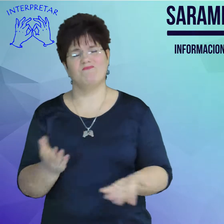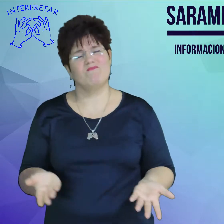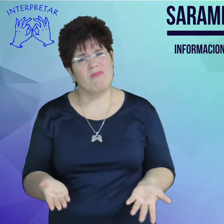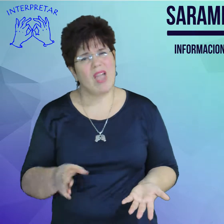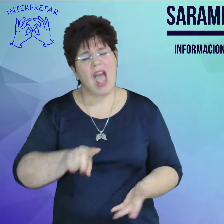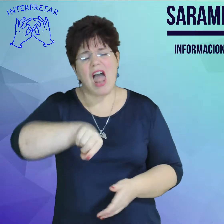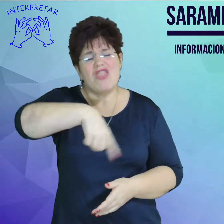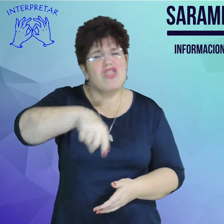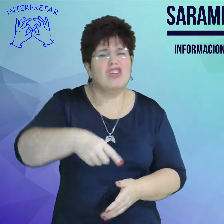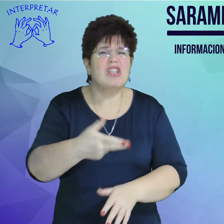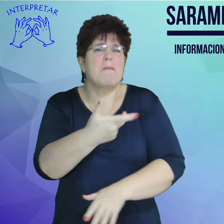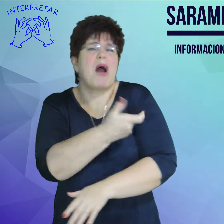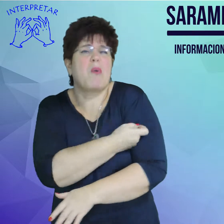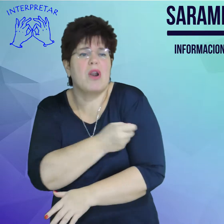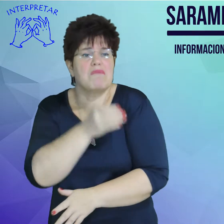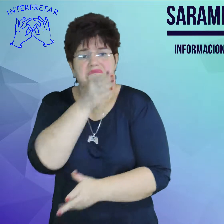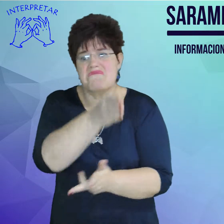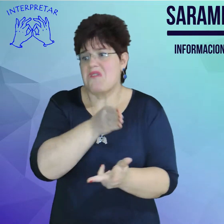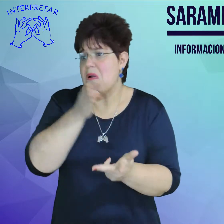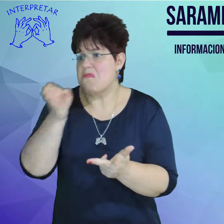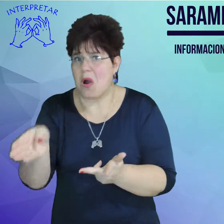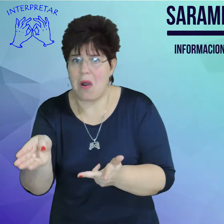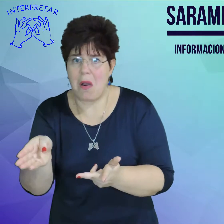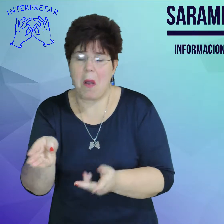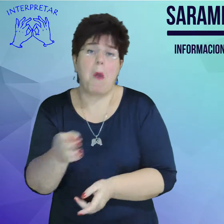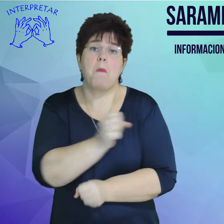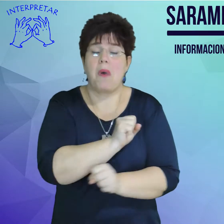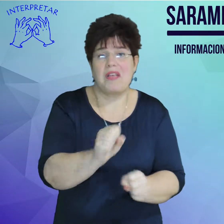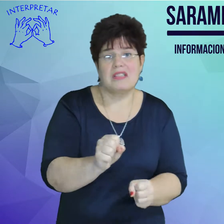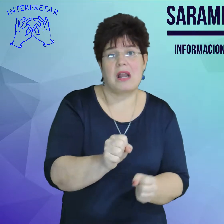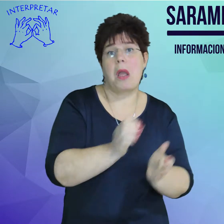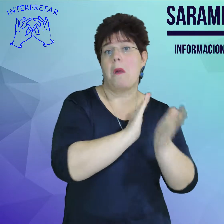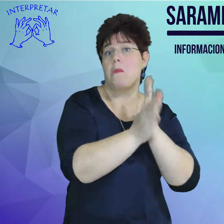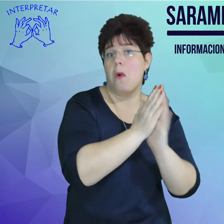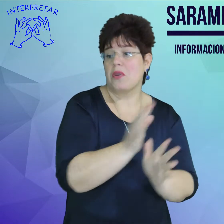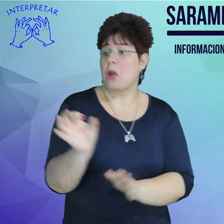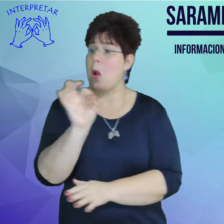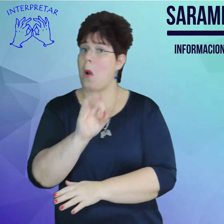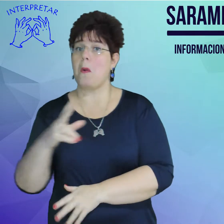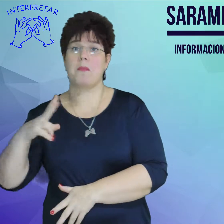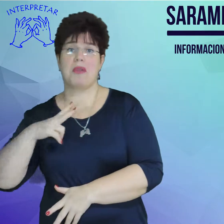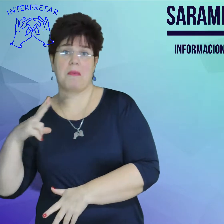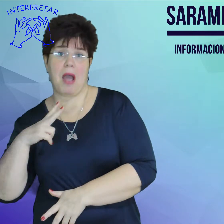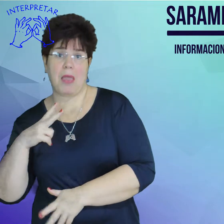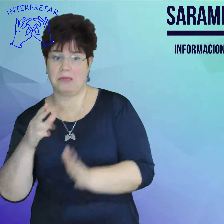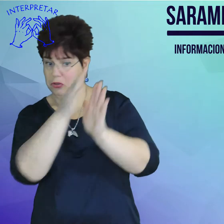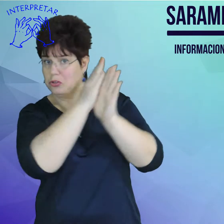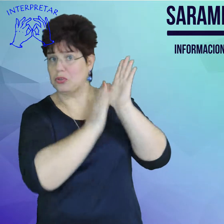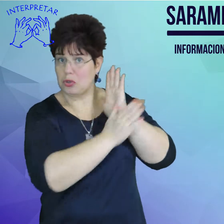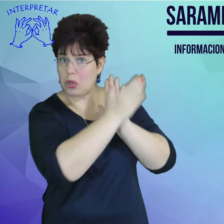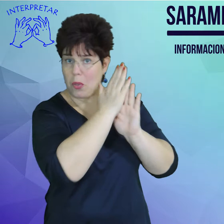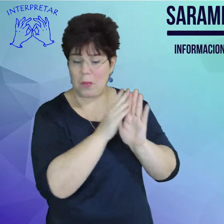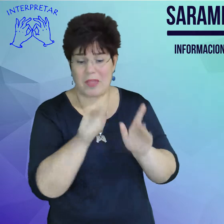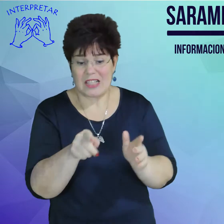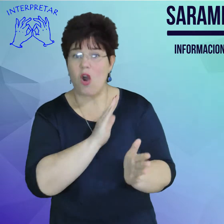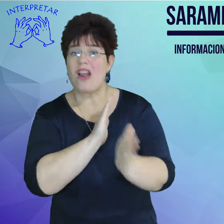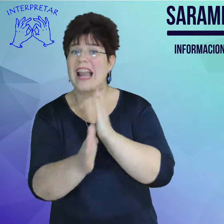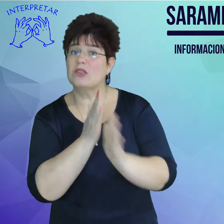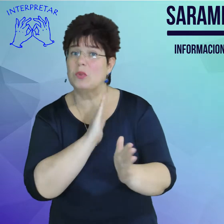vacunación público o público privado del país, la vacunación es gratuita, no requiere receta médica y